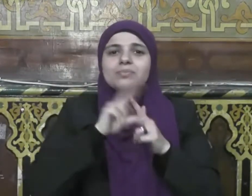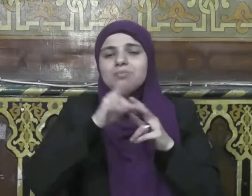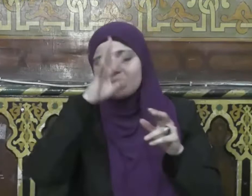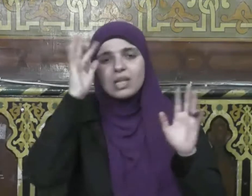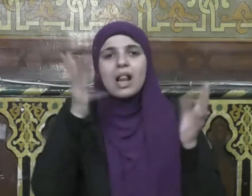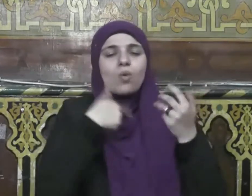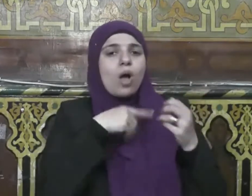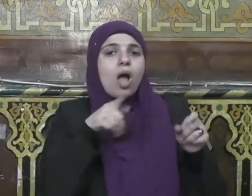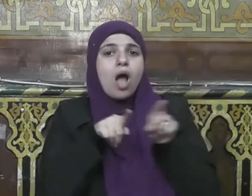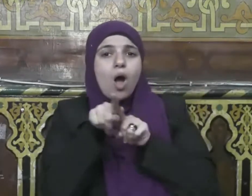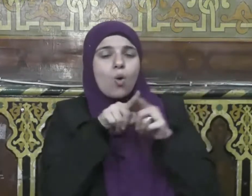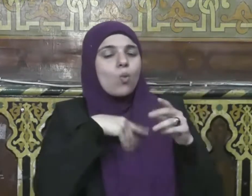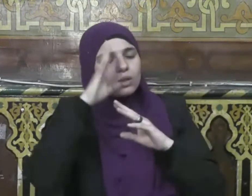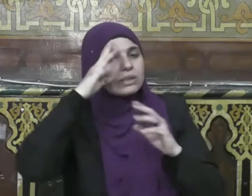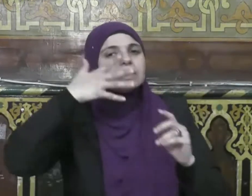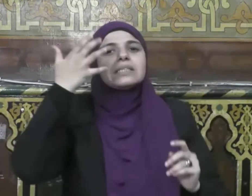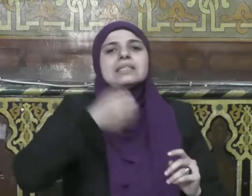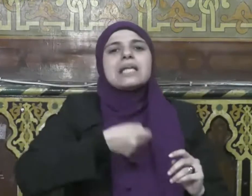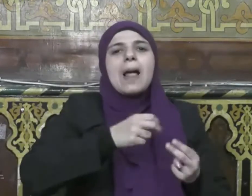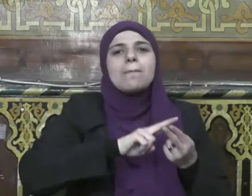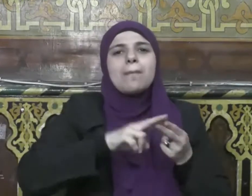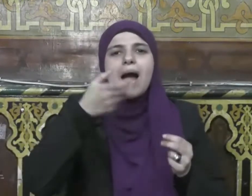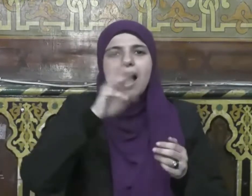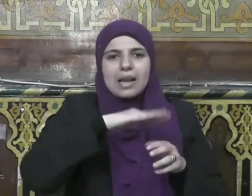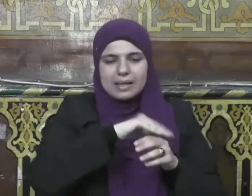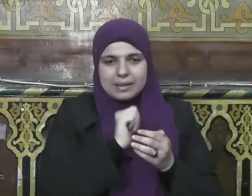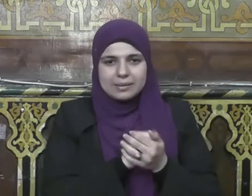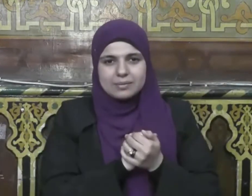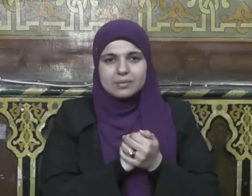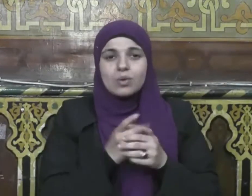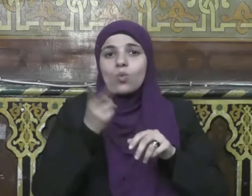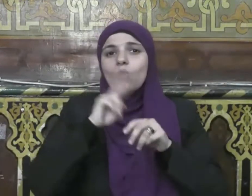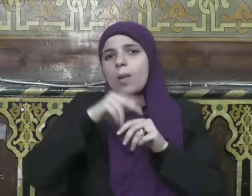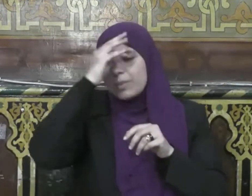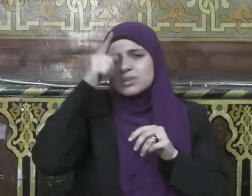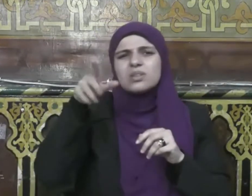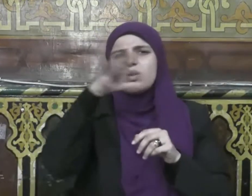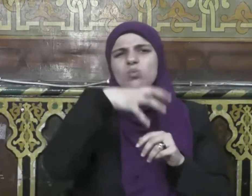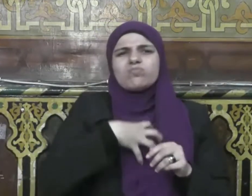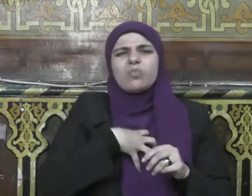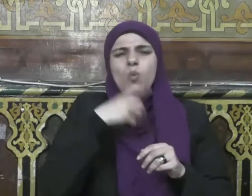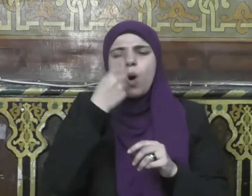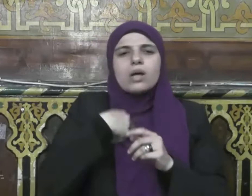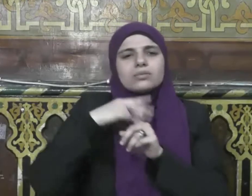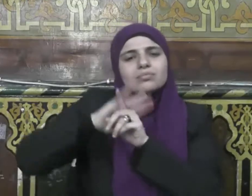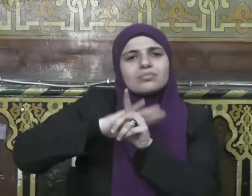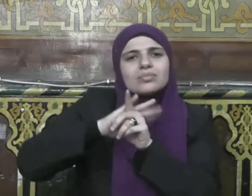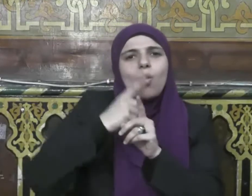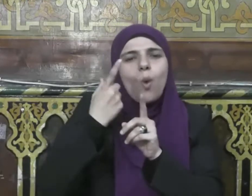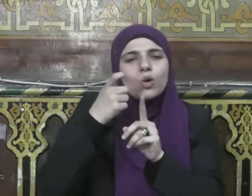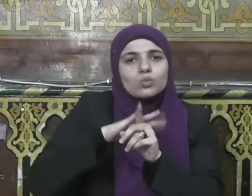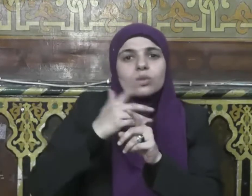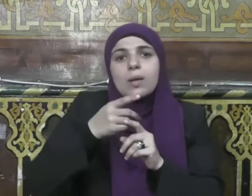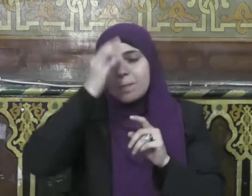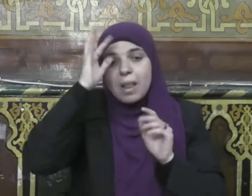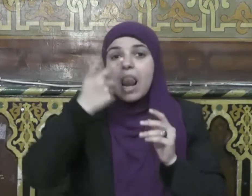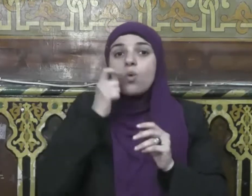الوحشان في الأرض وإن سبك رجل بشيء يعلمه فيك وأنت تعلم فيه نحوه